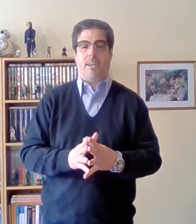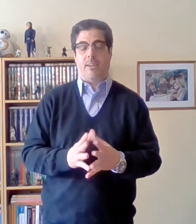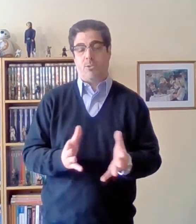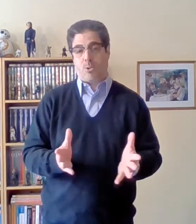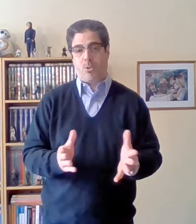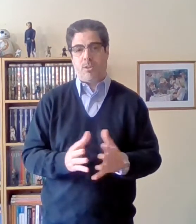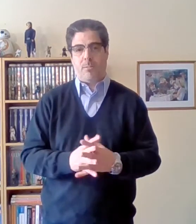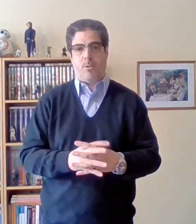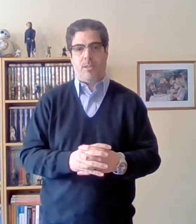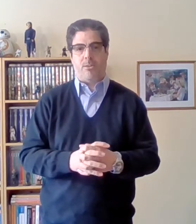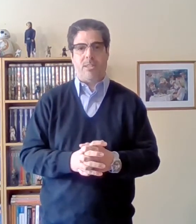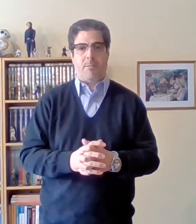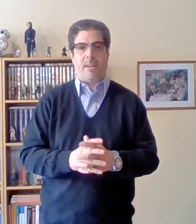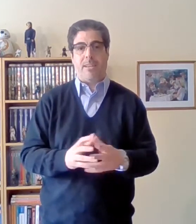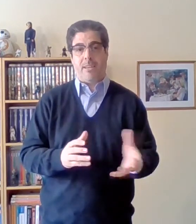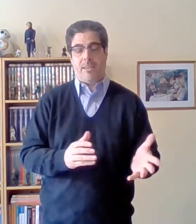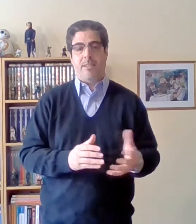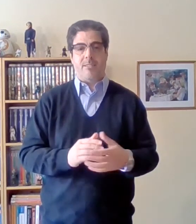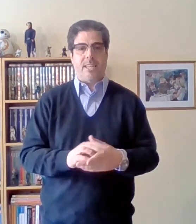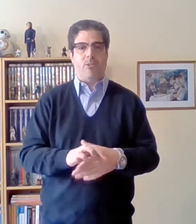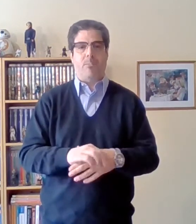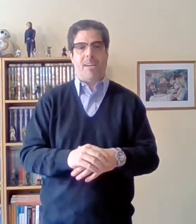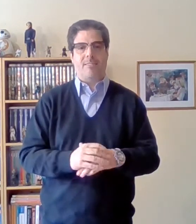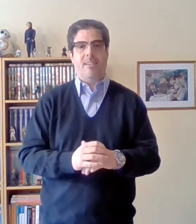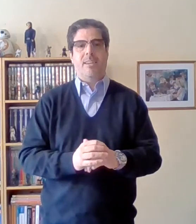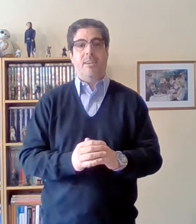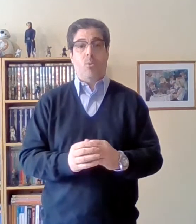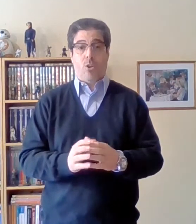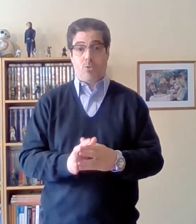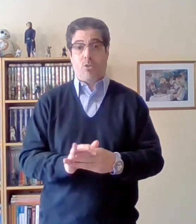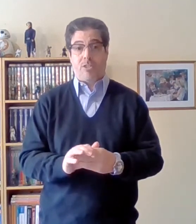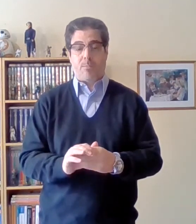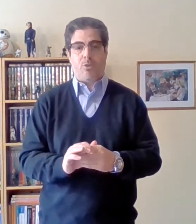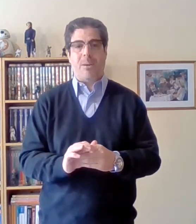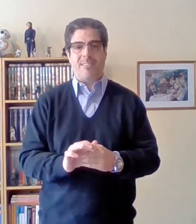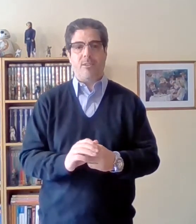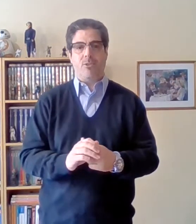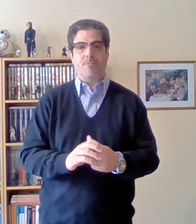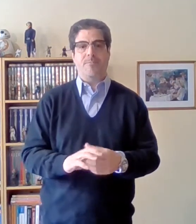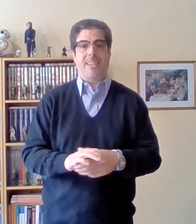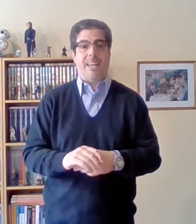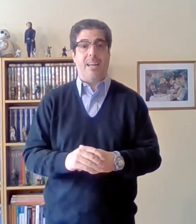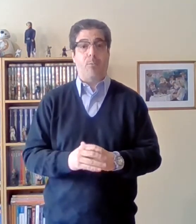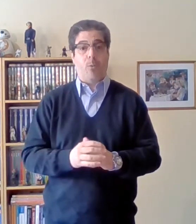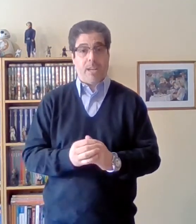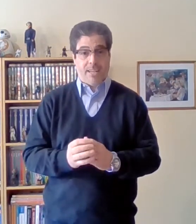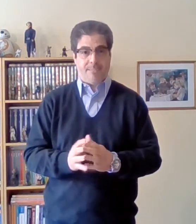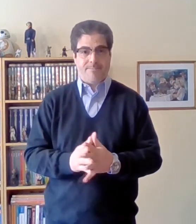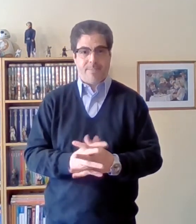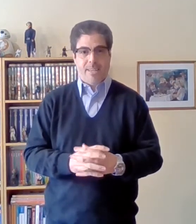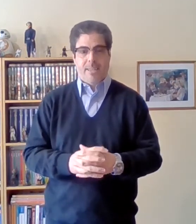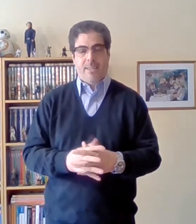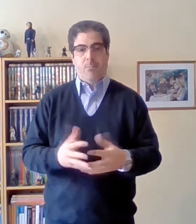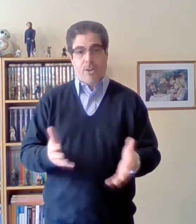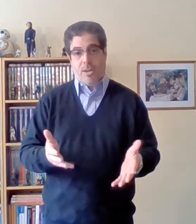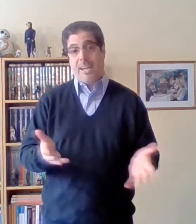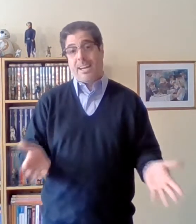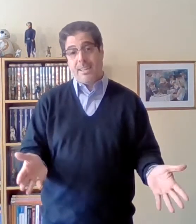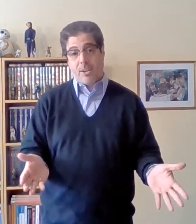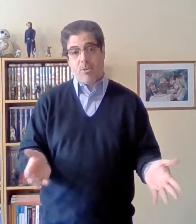nosotros hemos dado en llamar y siguiendo a Marx uno de sus conceptos básicos que es la plusvalía bueno les agradezco